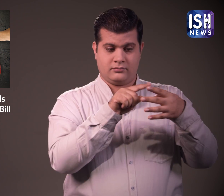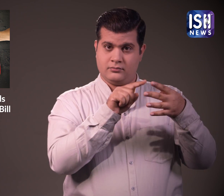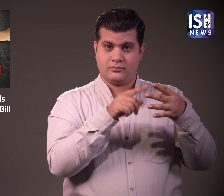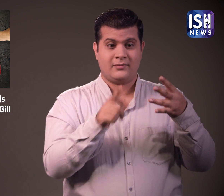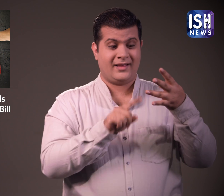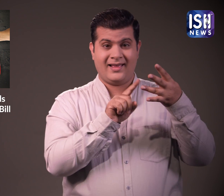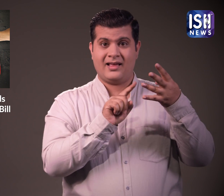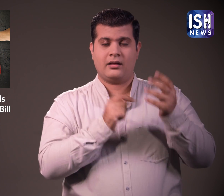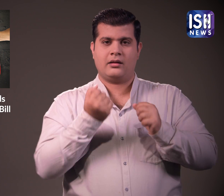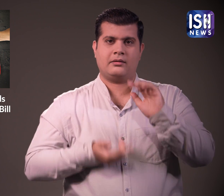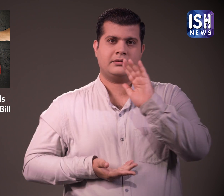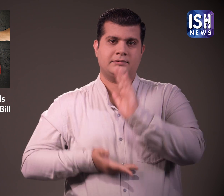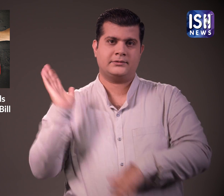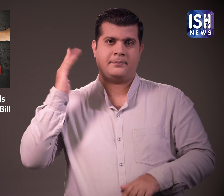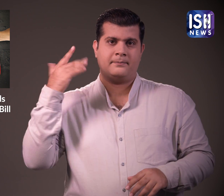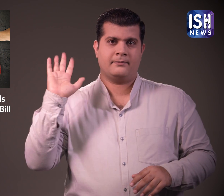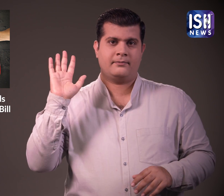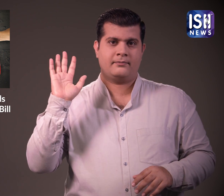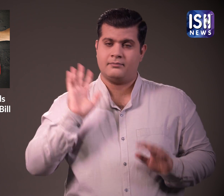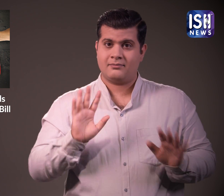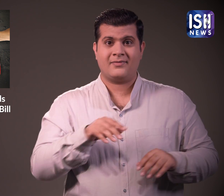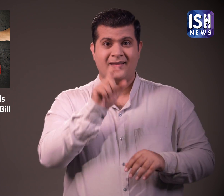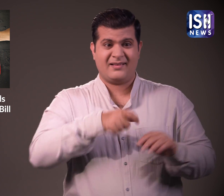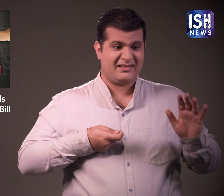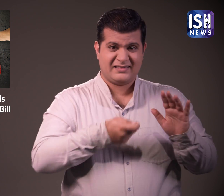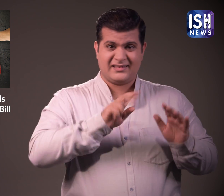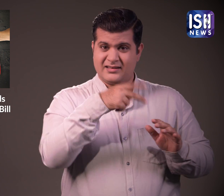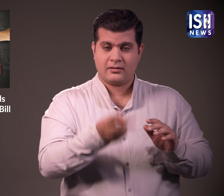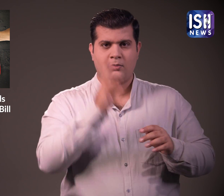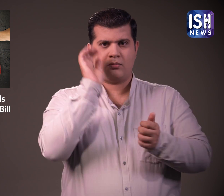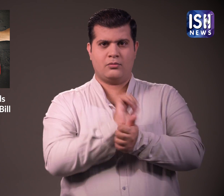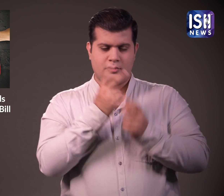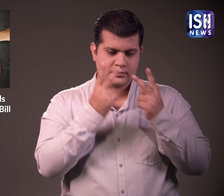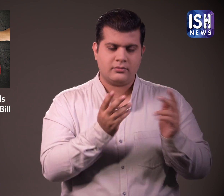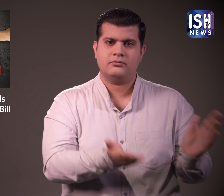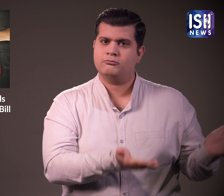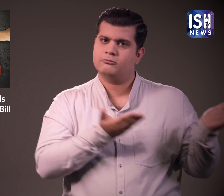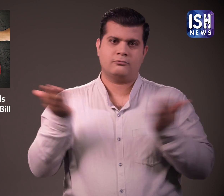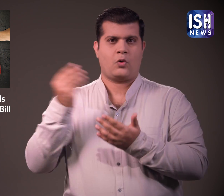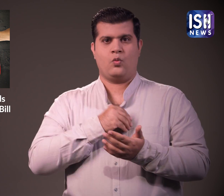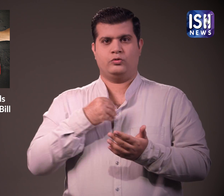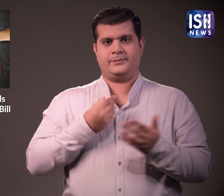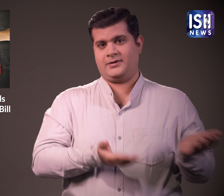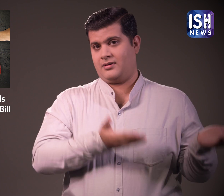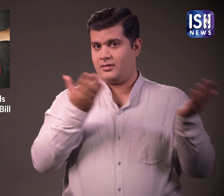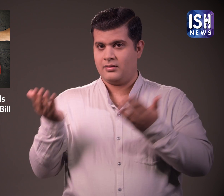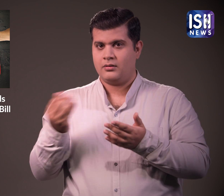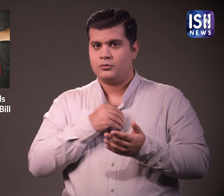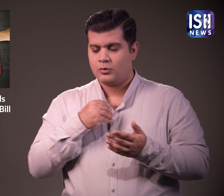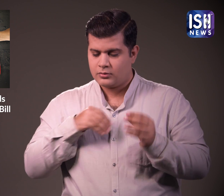19 साल और 22 साल के दोस्त फरार हो गए थे पीडित को अस्पता ले जाया गया लेकिन उसे